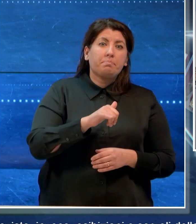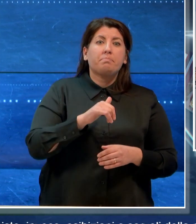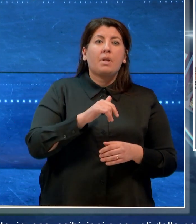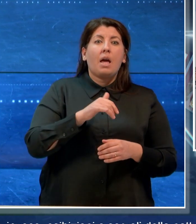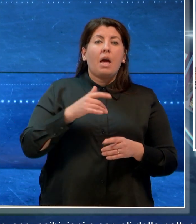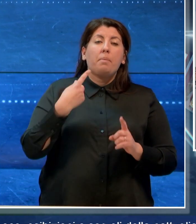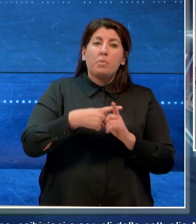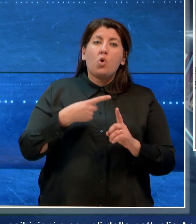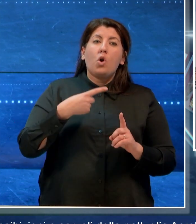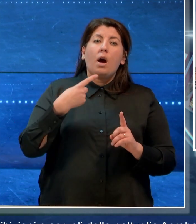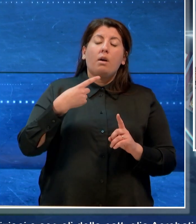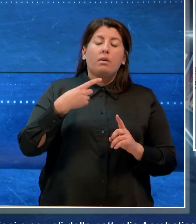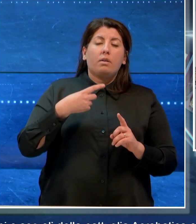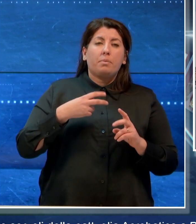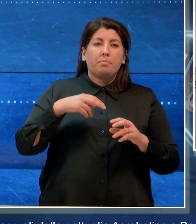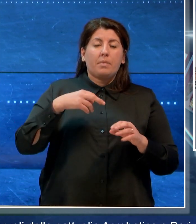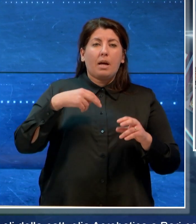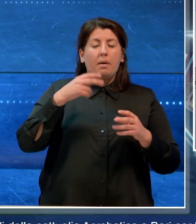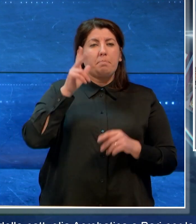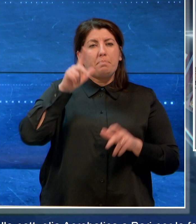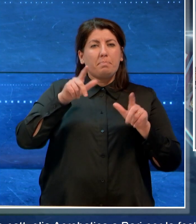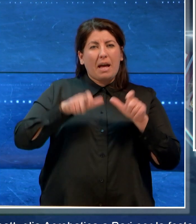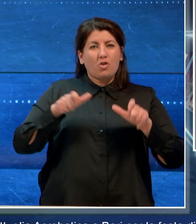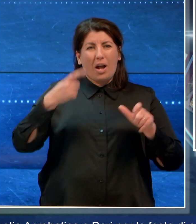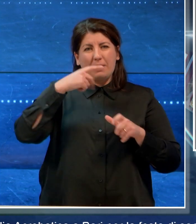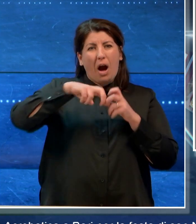a Bari per la festa di San Nicola.